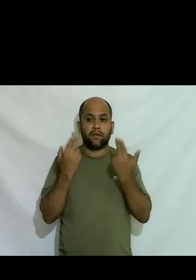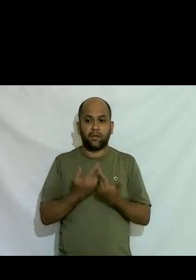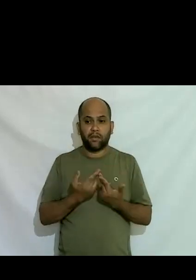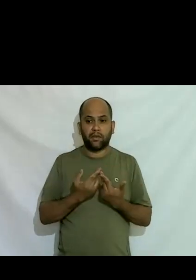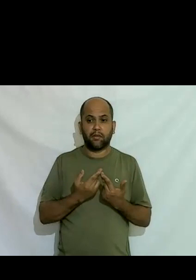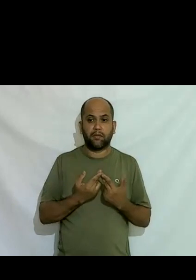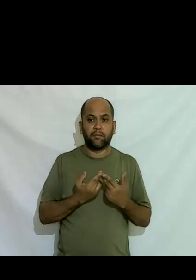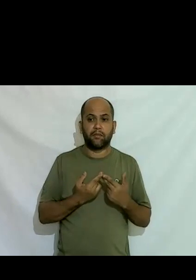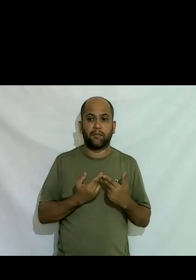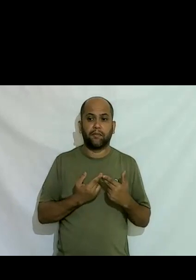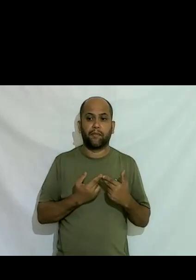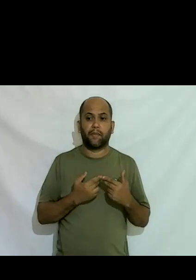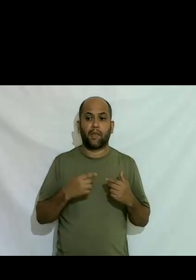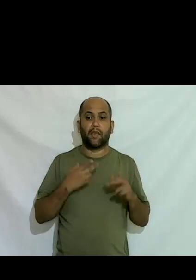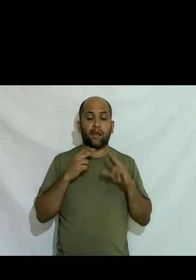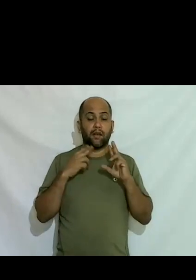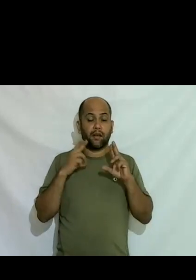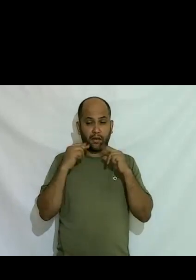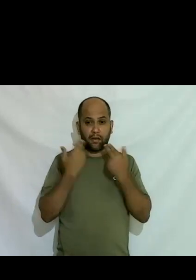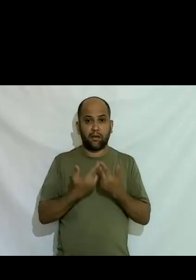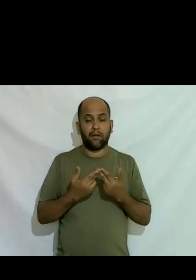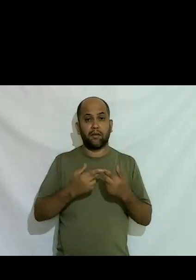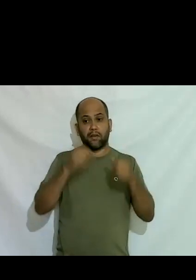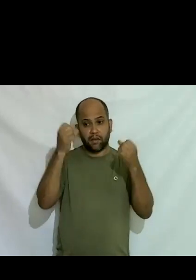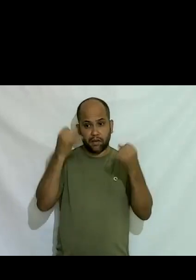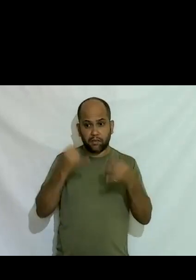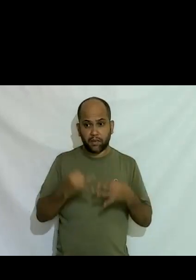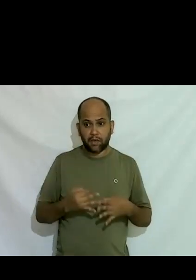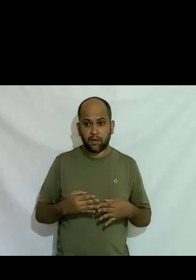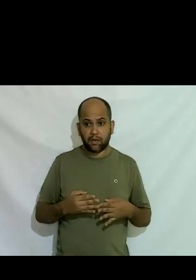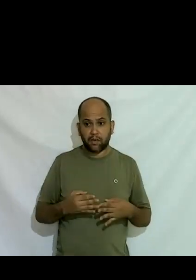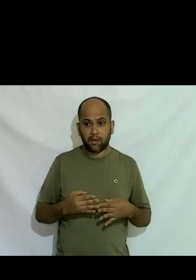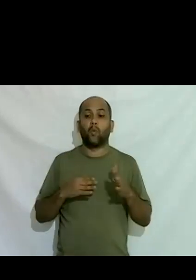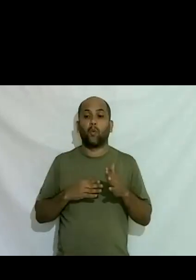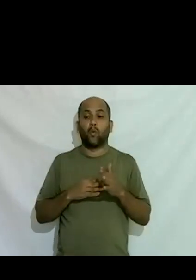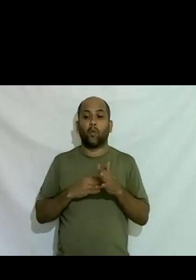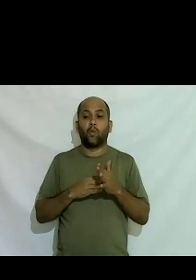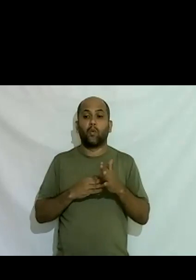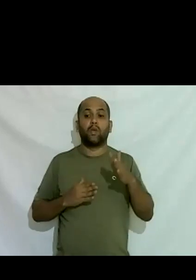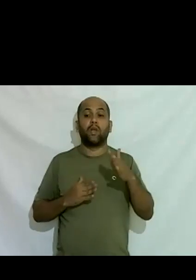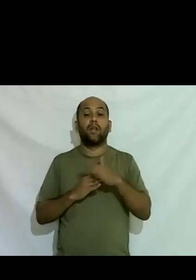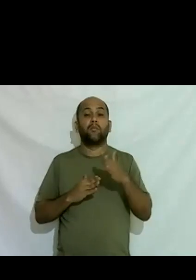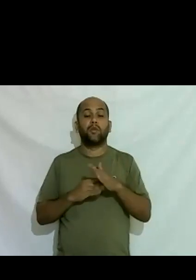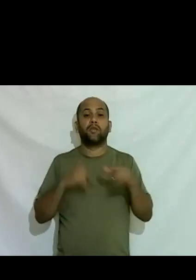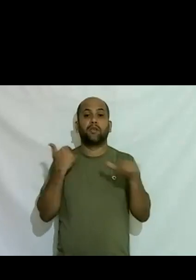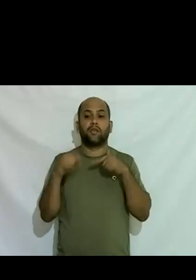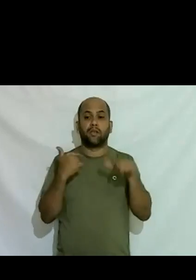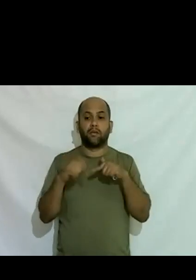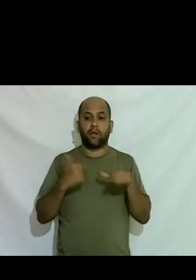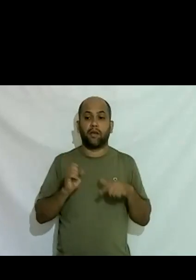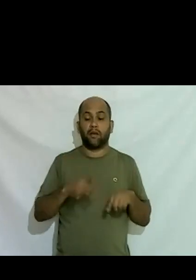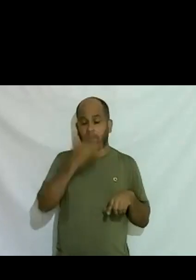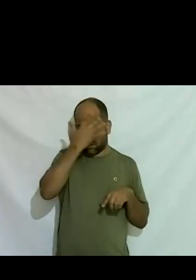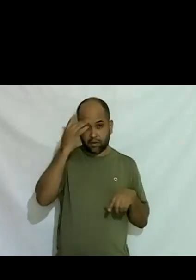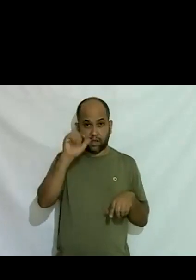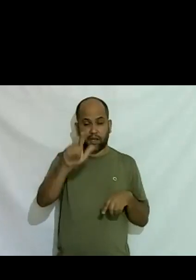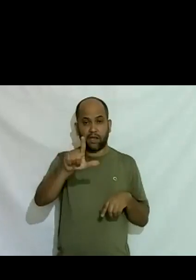e nessa reunião eles estavam dizendo que a última fronteira de empregabilidade eram pessoas LGBT